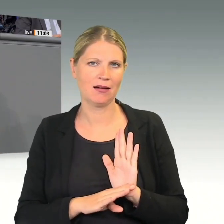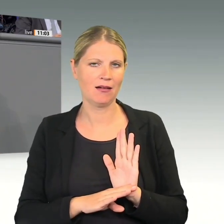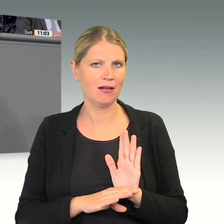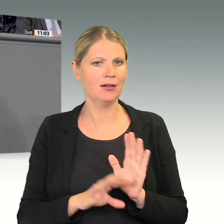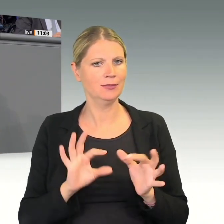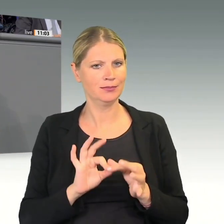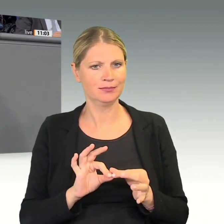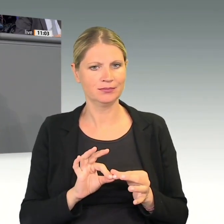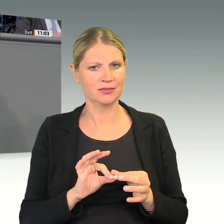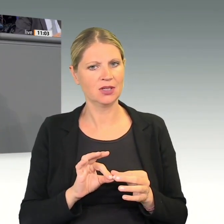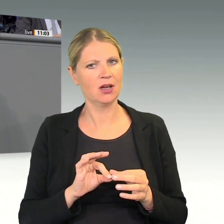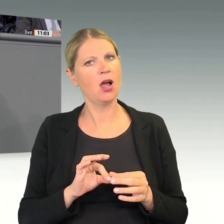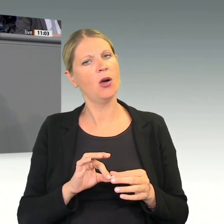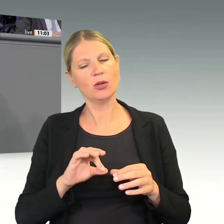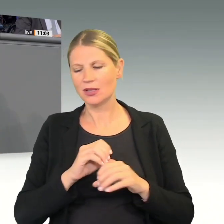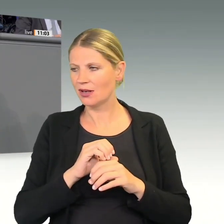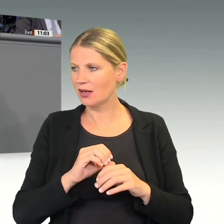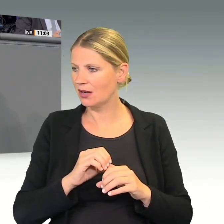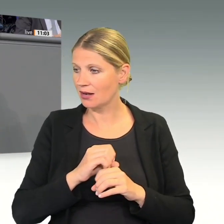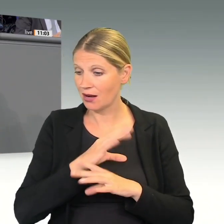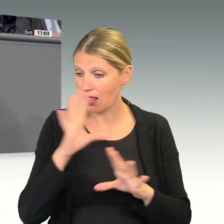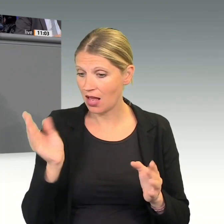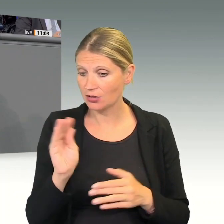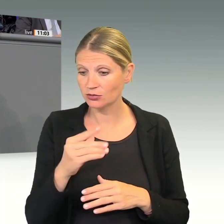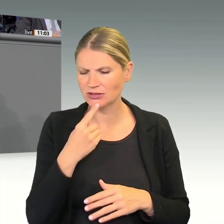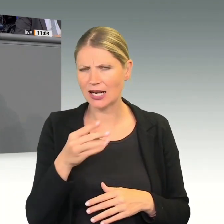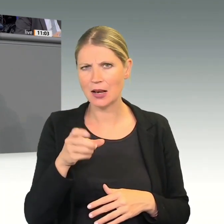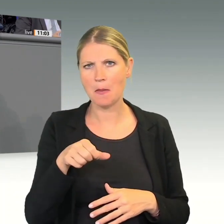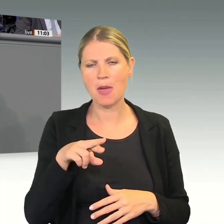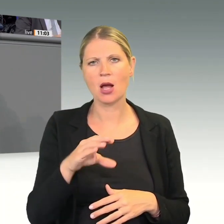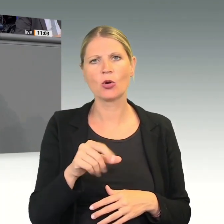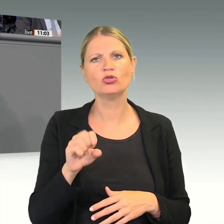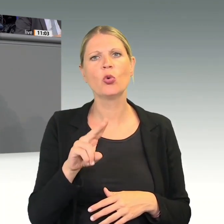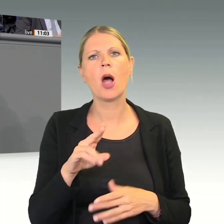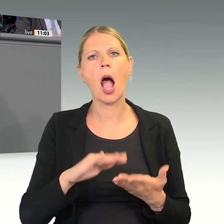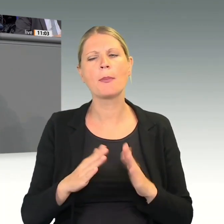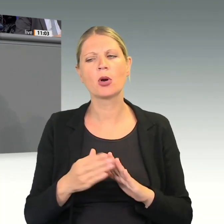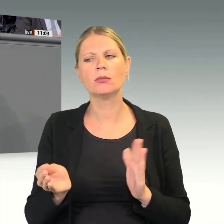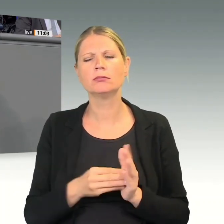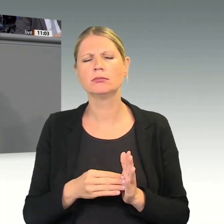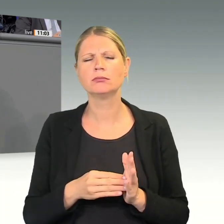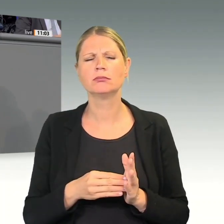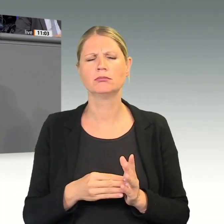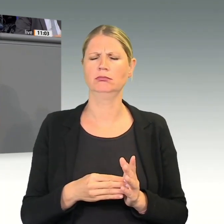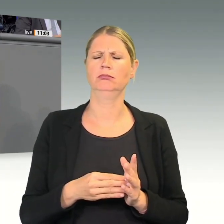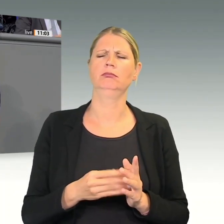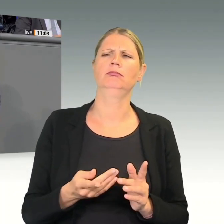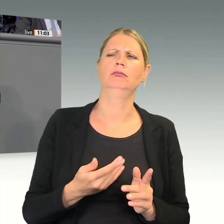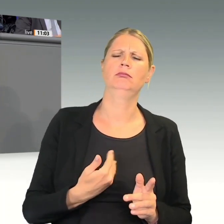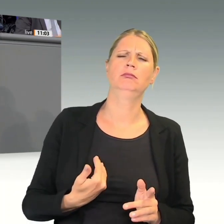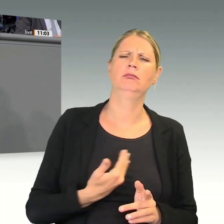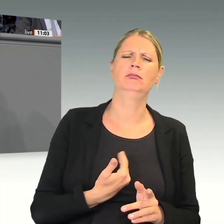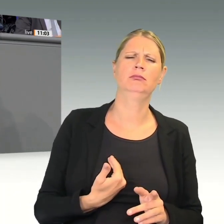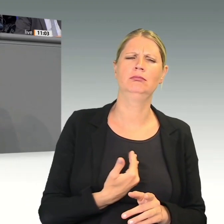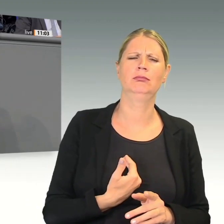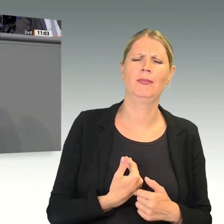diesem Zusammenhang das Mercosur-Abkommen. Das stimmt uns doch sehr skeptisch, ob es hier im Kern wirklich um die